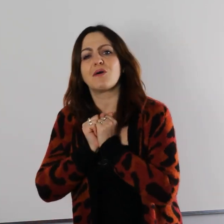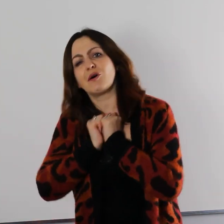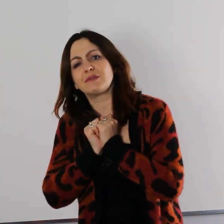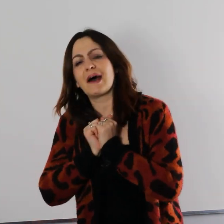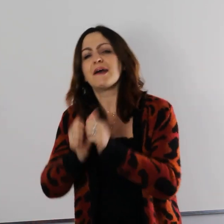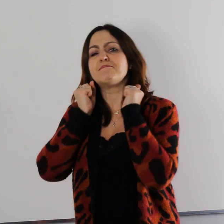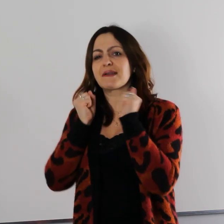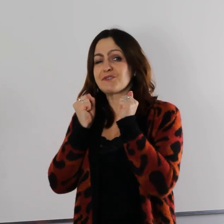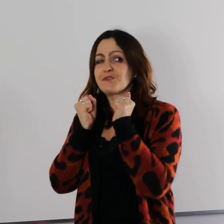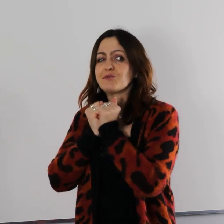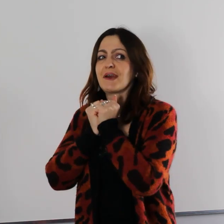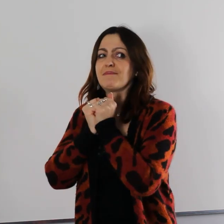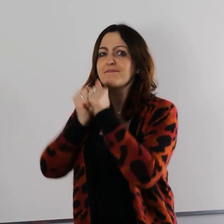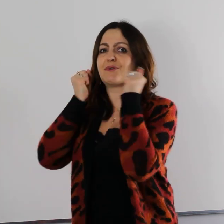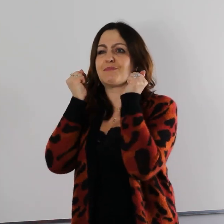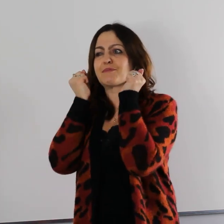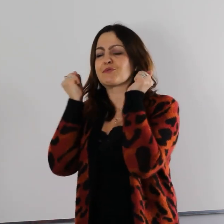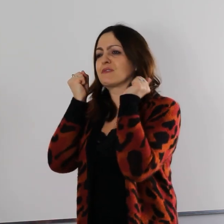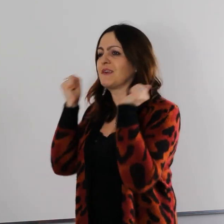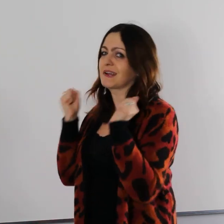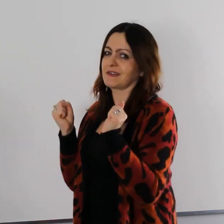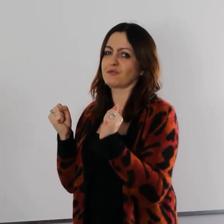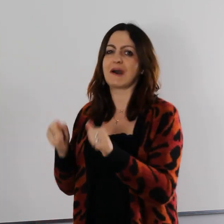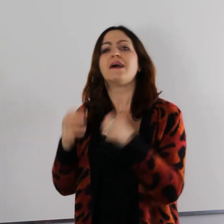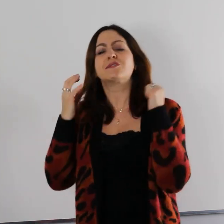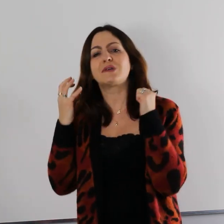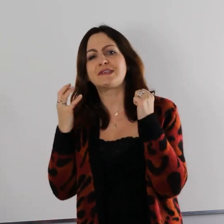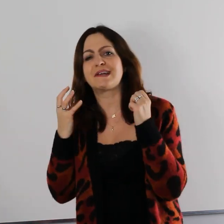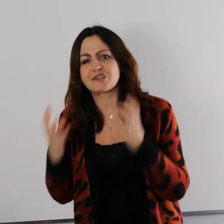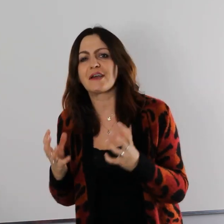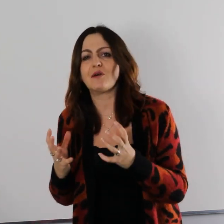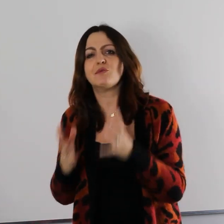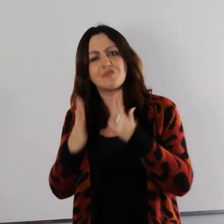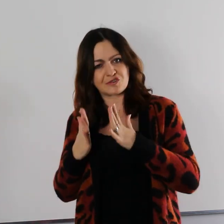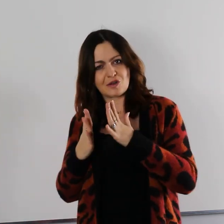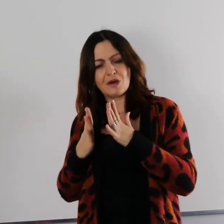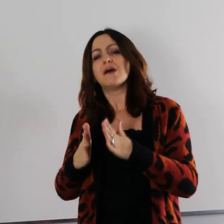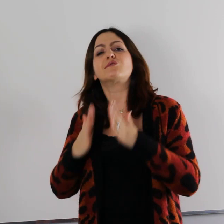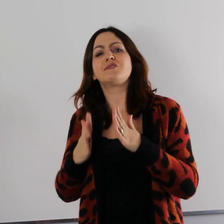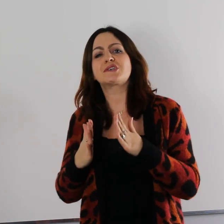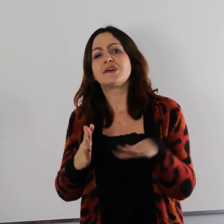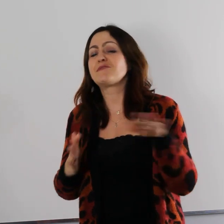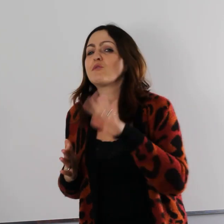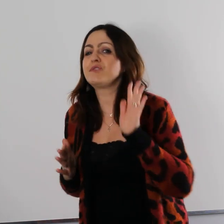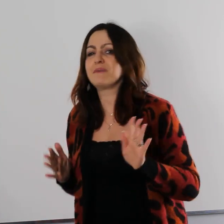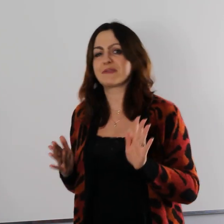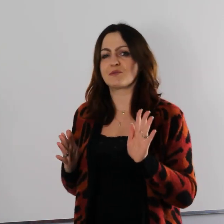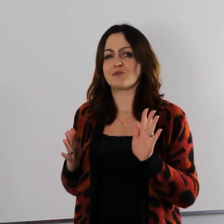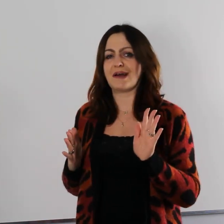konta. Bardzo dziękuję, bo po prostu to jest wielka zasługa. Cuda się zdarzają, uwierz to również, że wokół Ciebie są cuda.